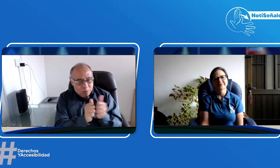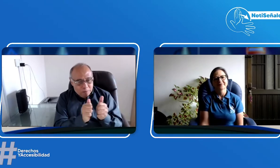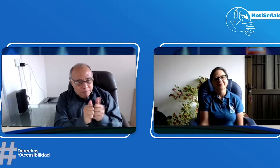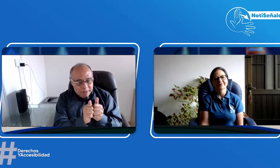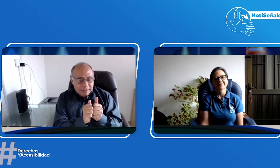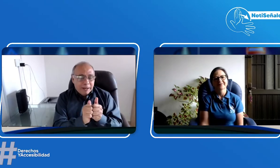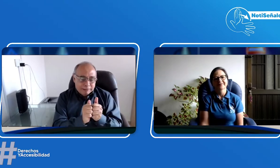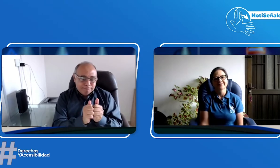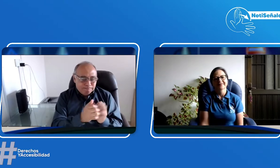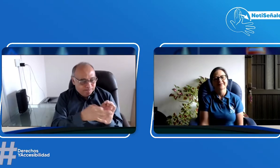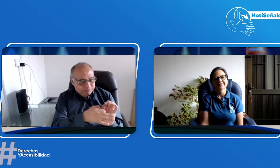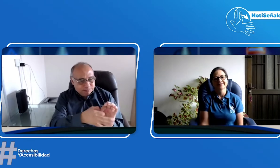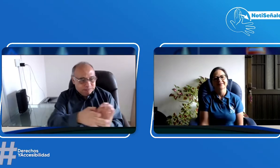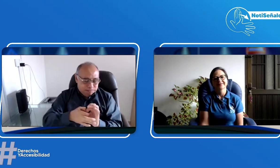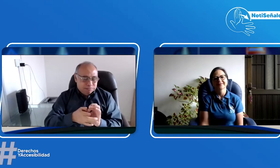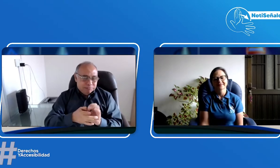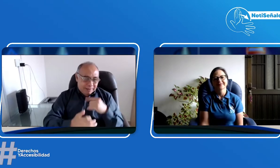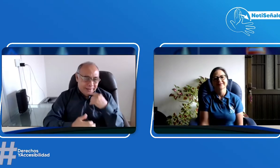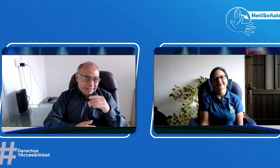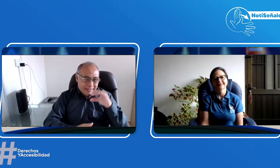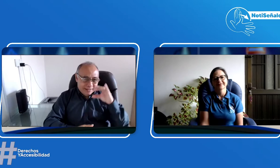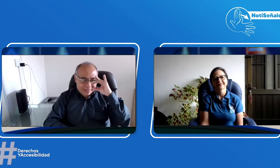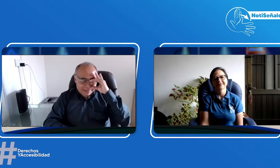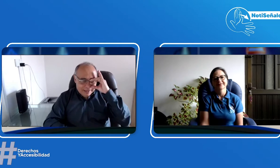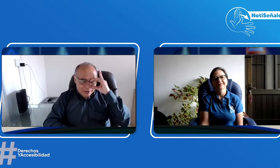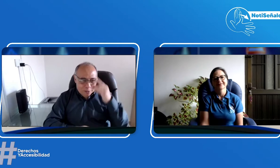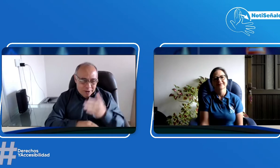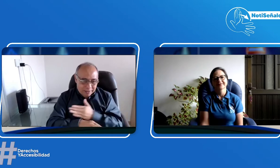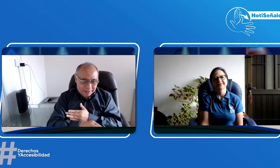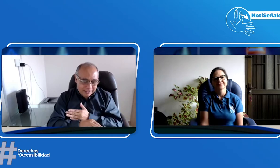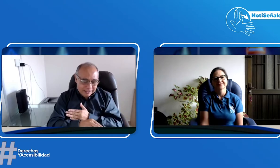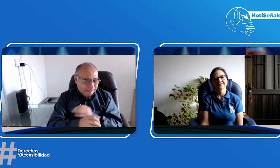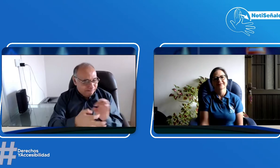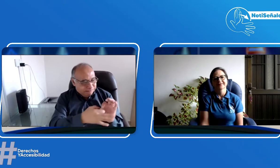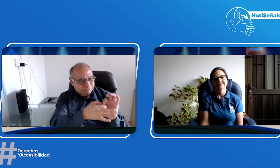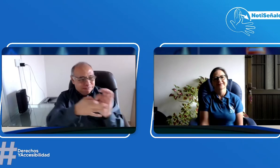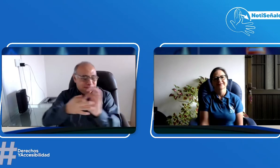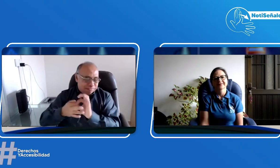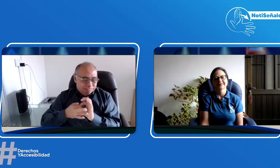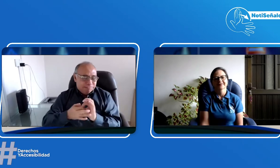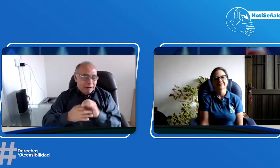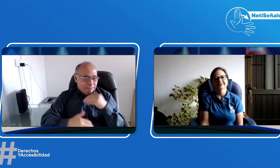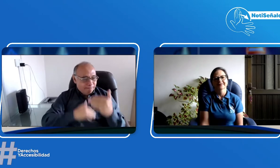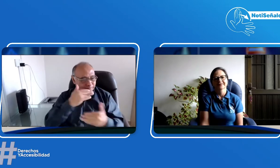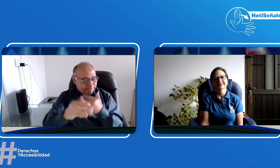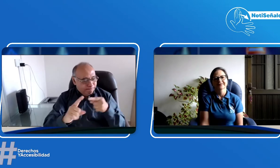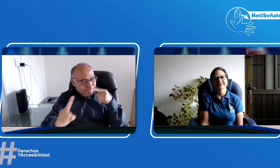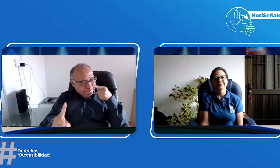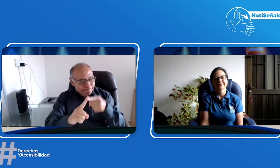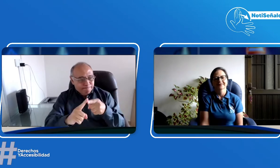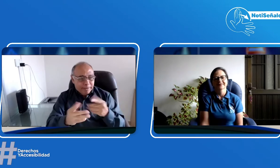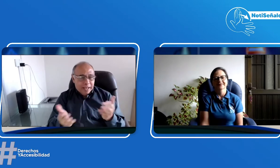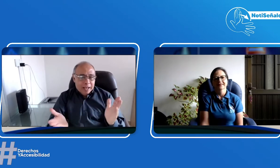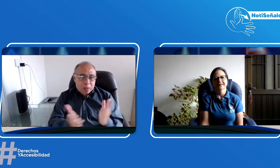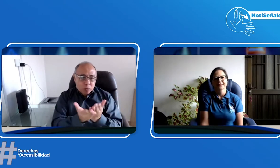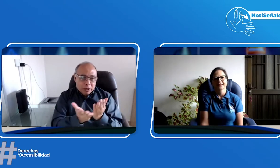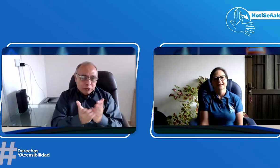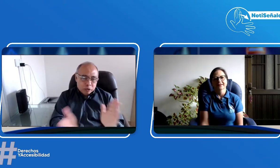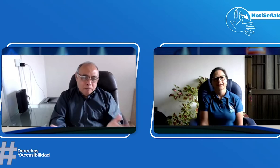acompañarnos en este espacio que también nos mantiene unidos. Como Diego lo decía, la unidad es importante que